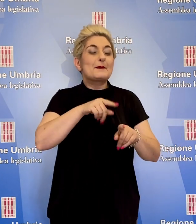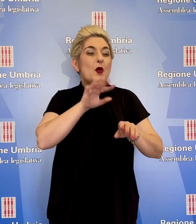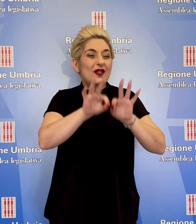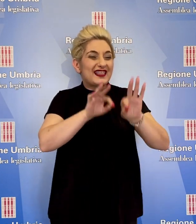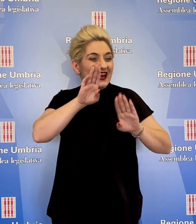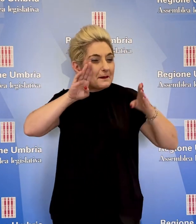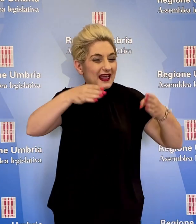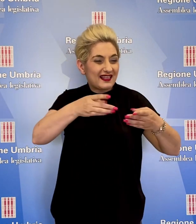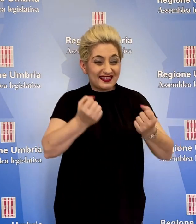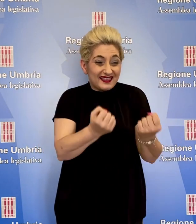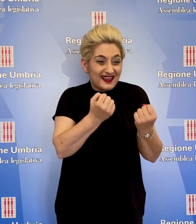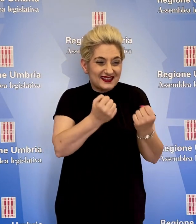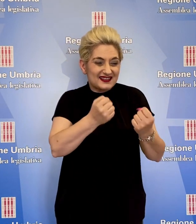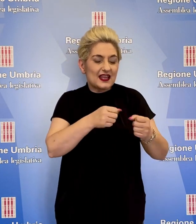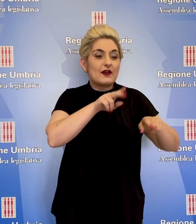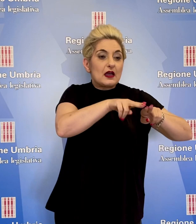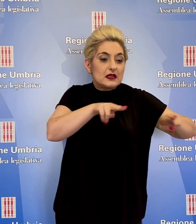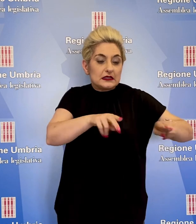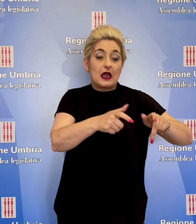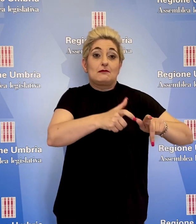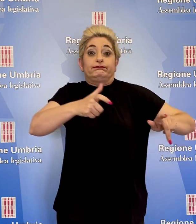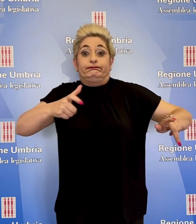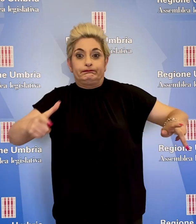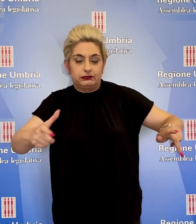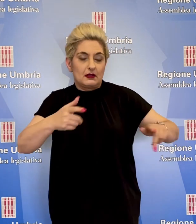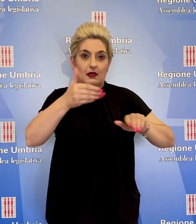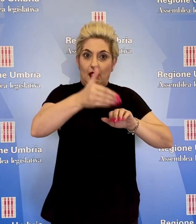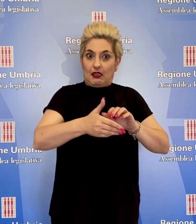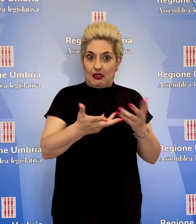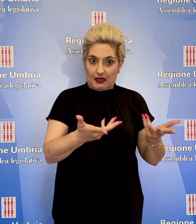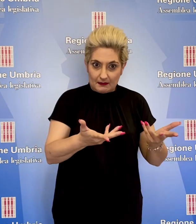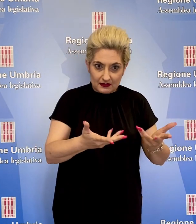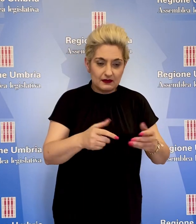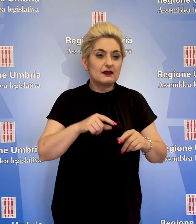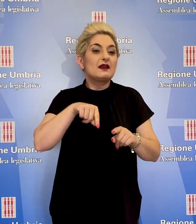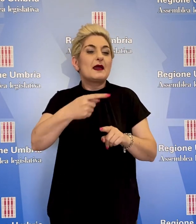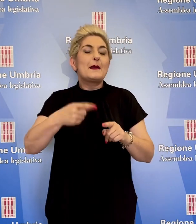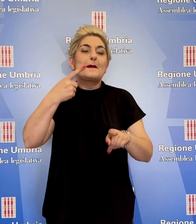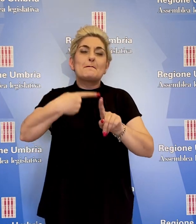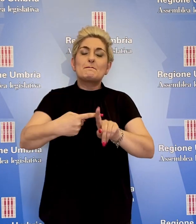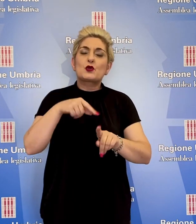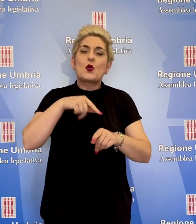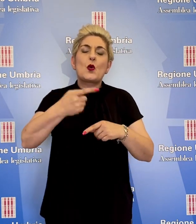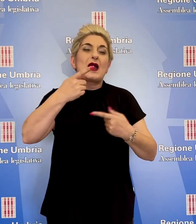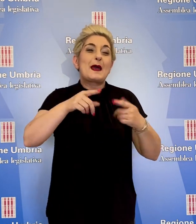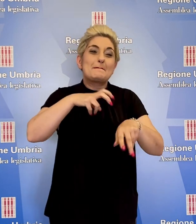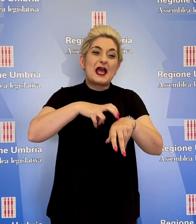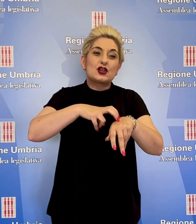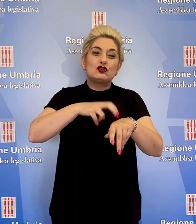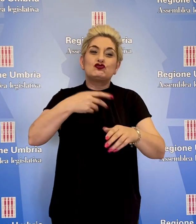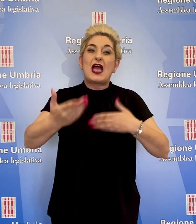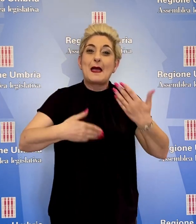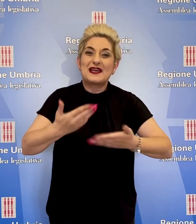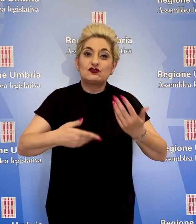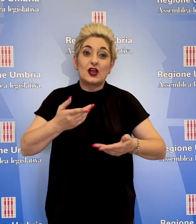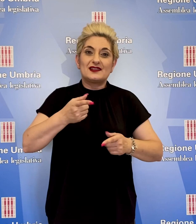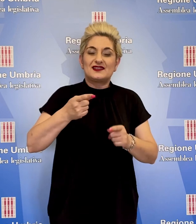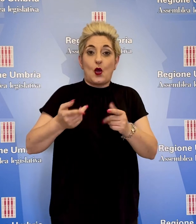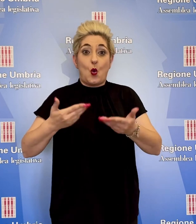spesso molto limitati. Rispetto al personale, medici per l'emergenza urgenza, anestesisti e rianimatori, non è facile trovarli,